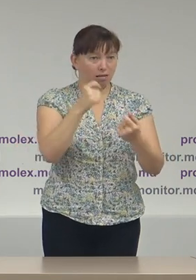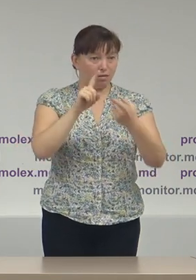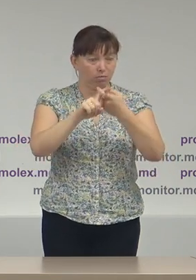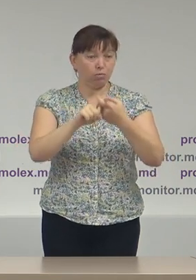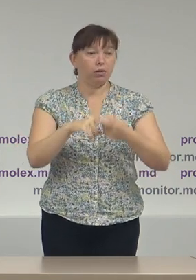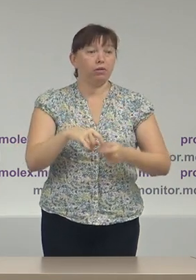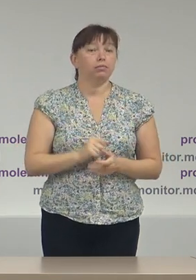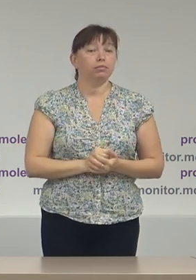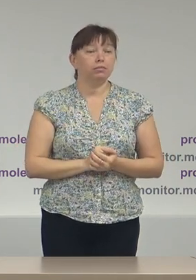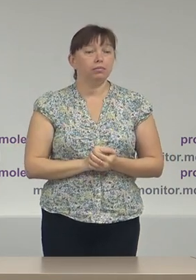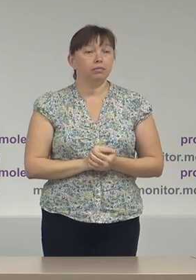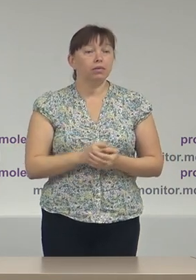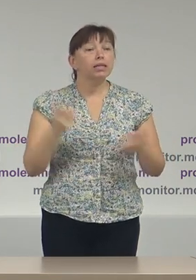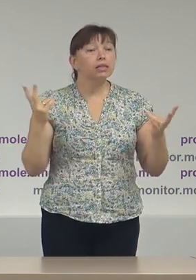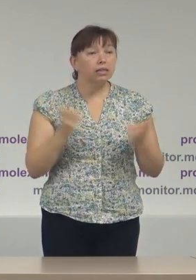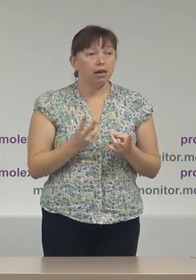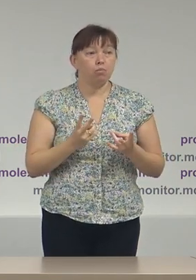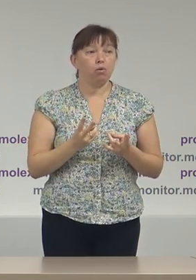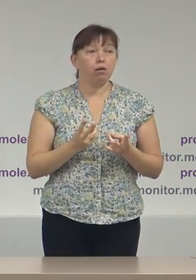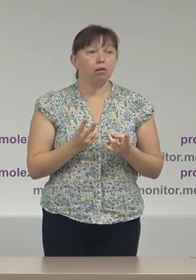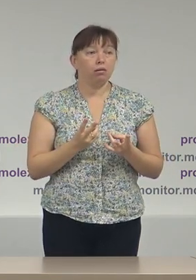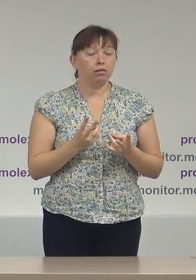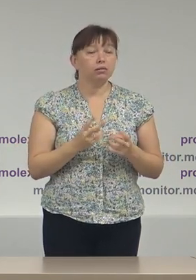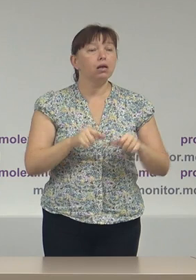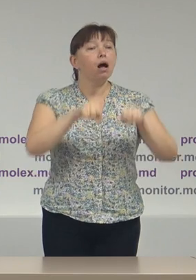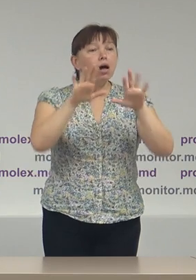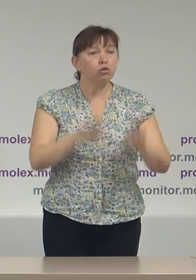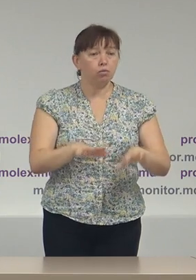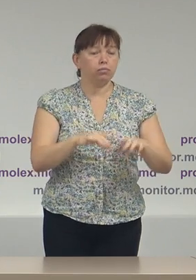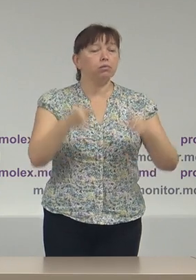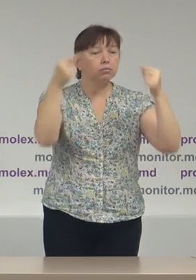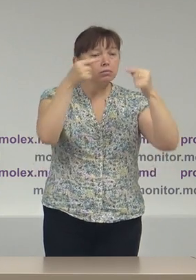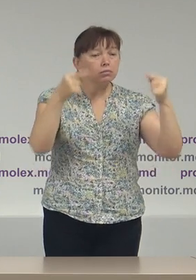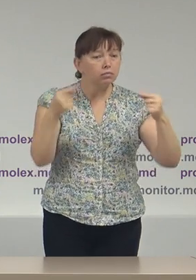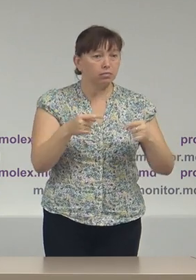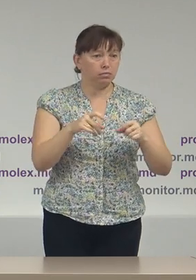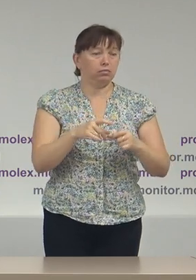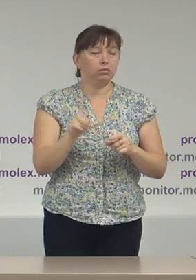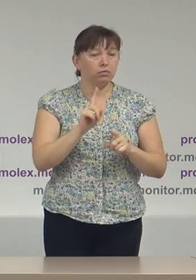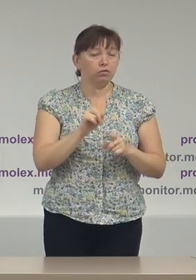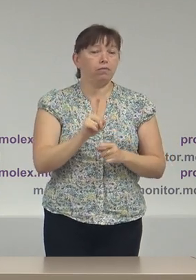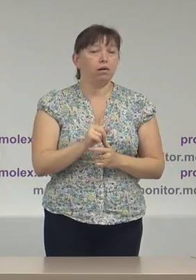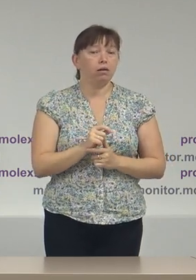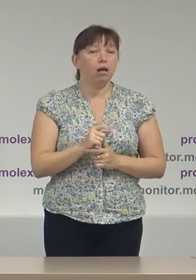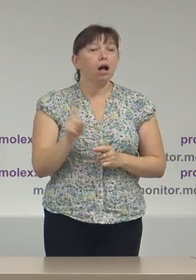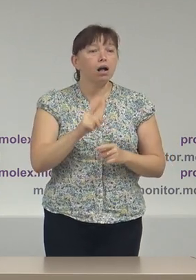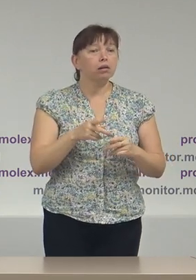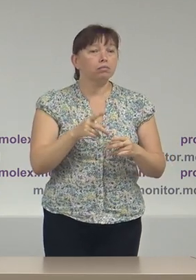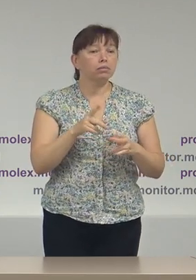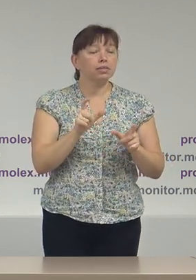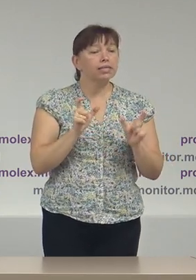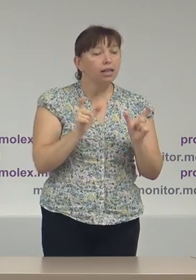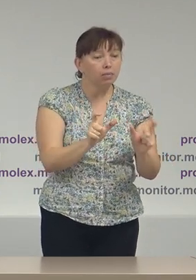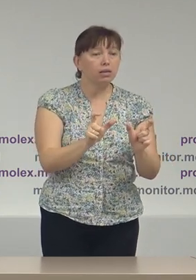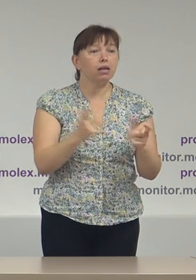urgență în sănătate publică trebuie să adopte deciziile corespunzătoare prin care se limitează